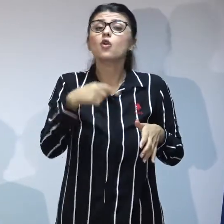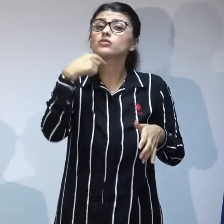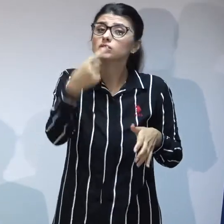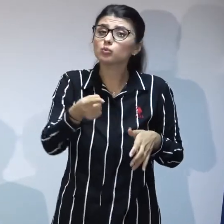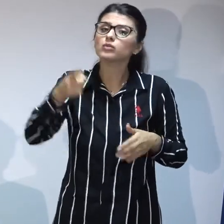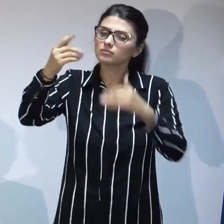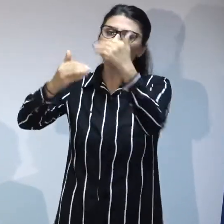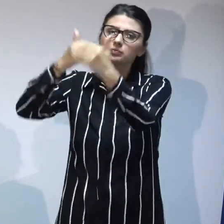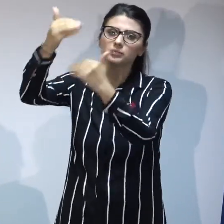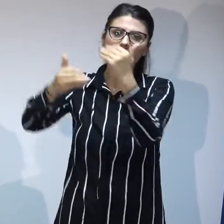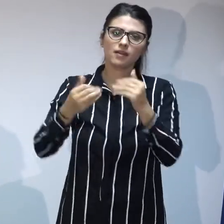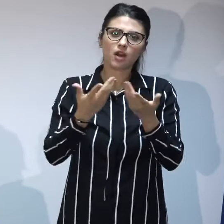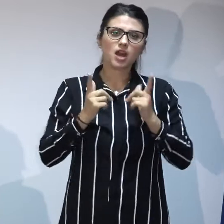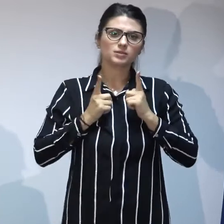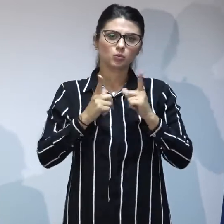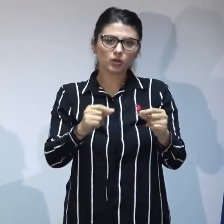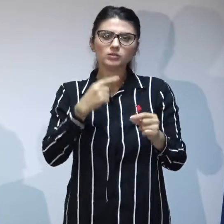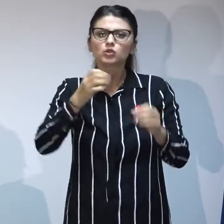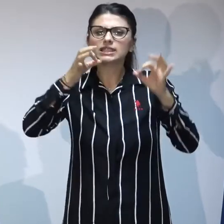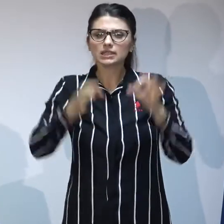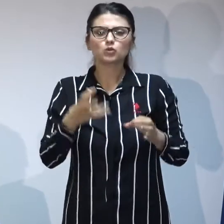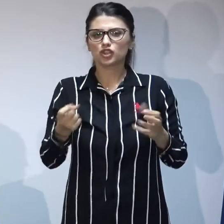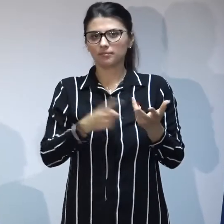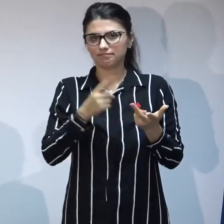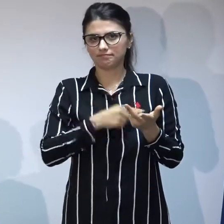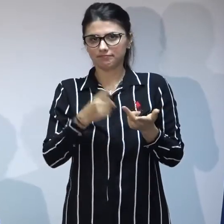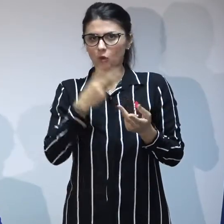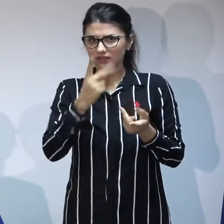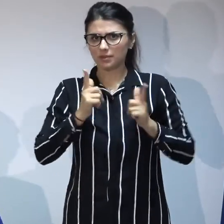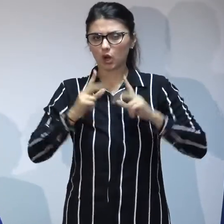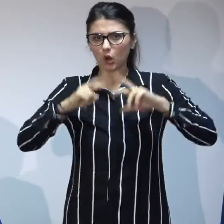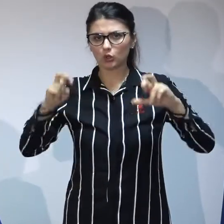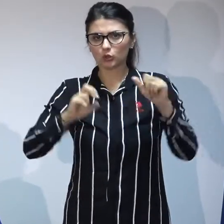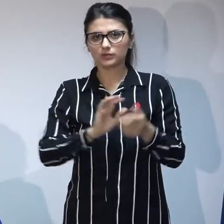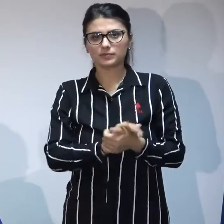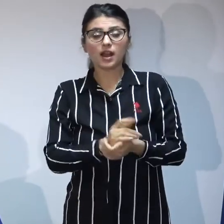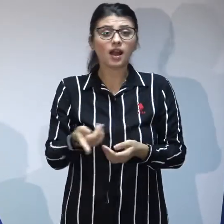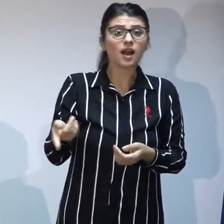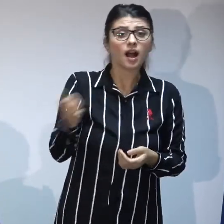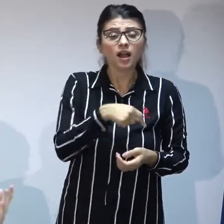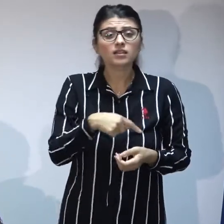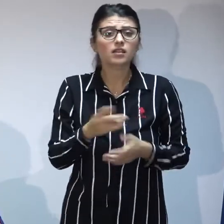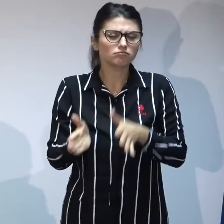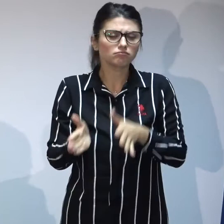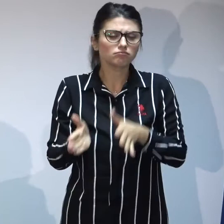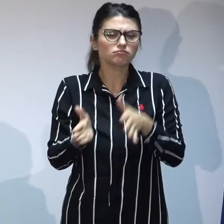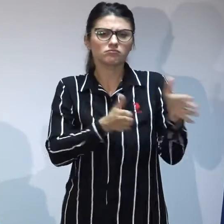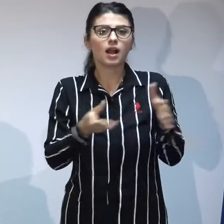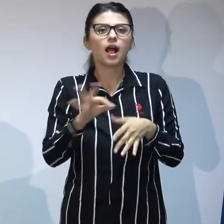o va face în scurt timp o altă problemă ce ține de rezistența sistemului sub aceeași